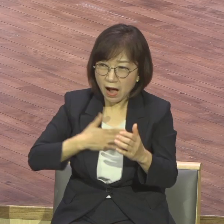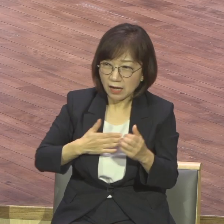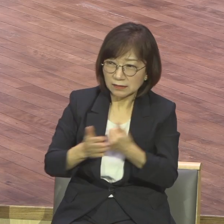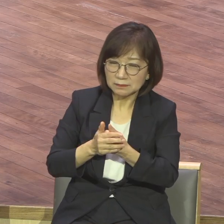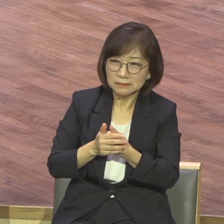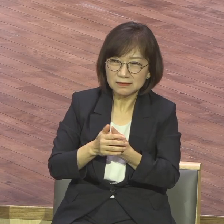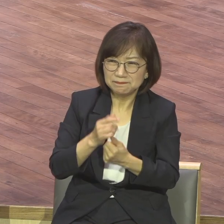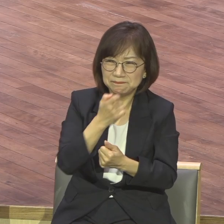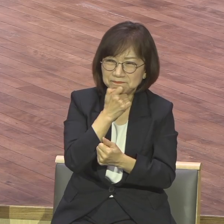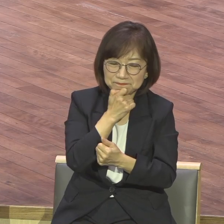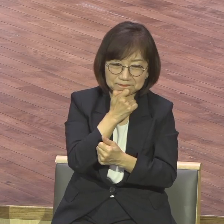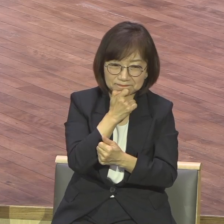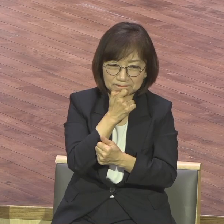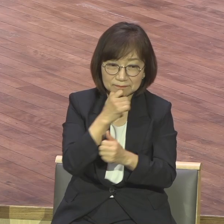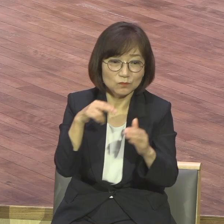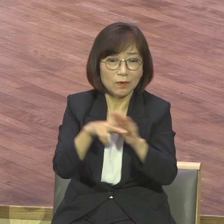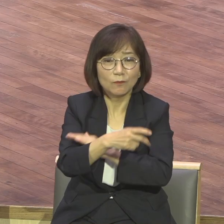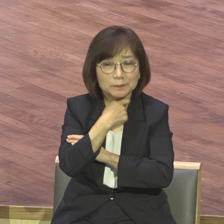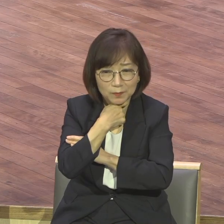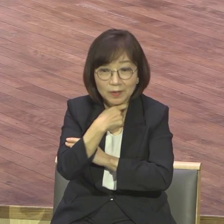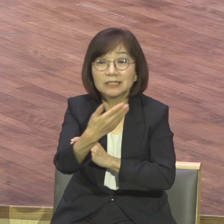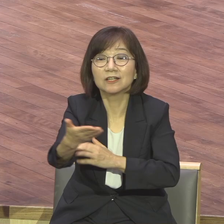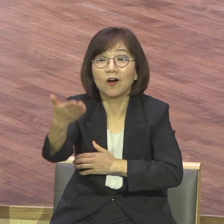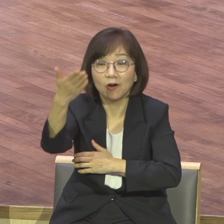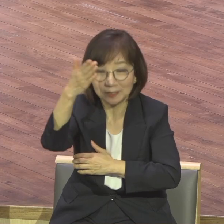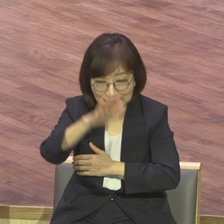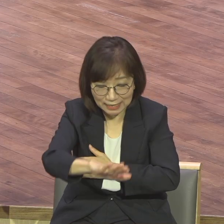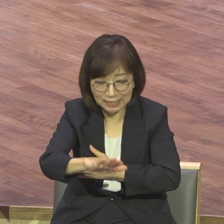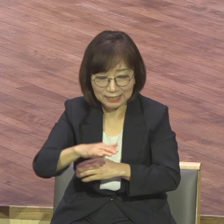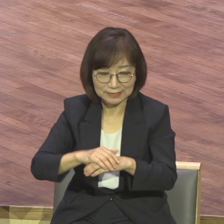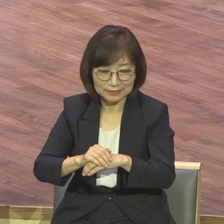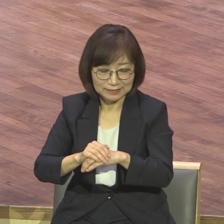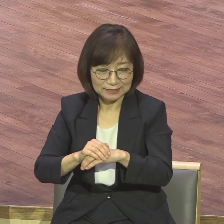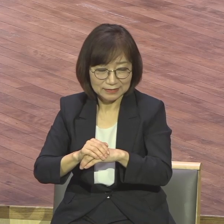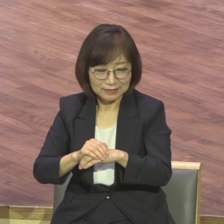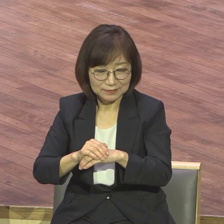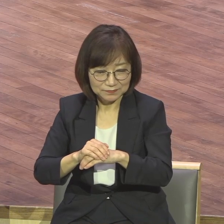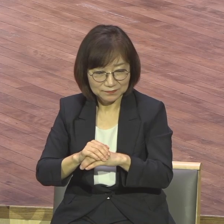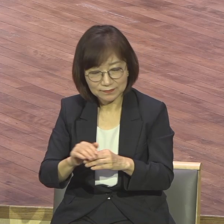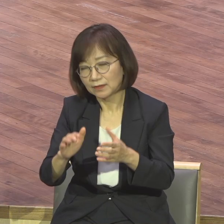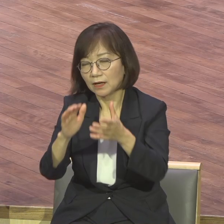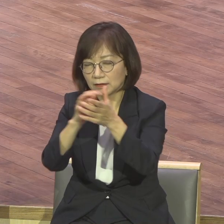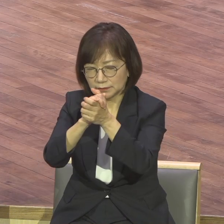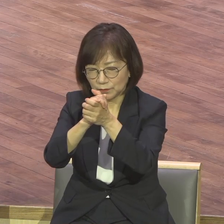그런데 예수님은 그 자기의 뜻이 아니라